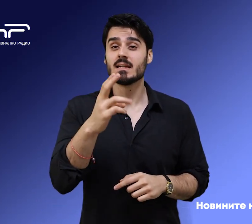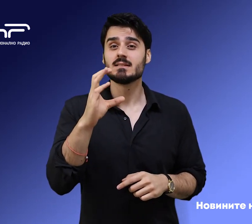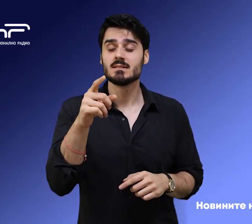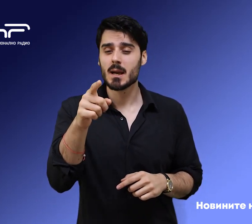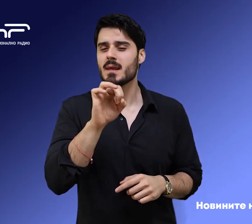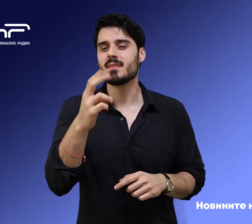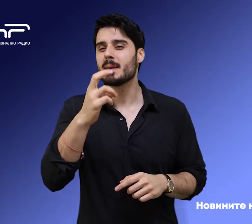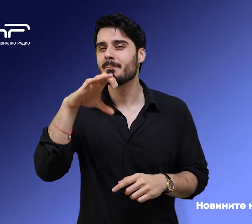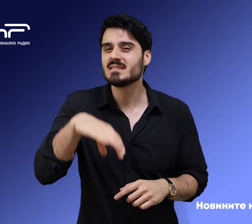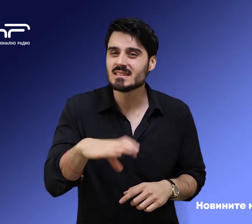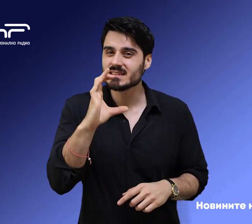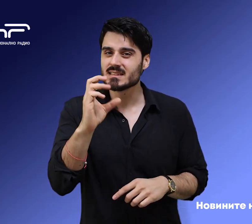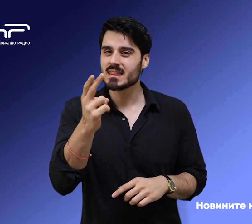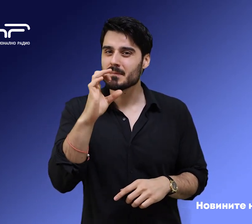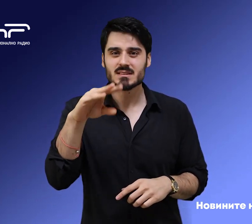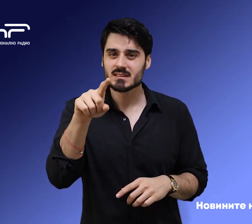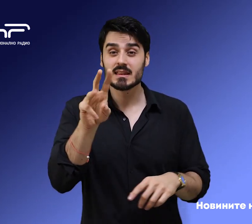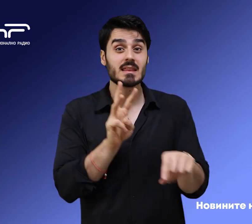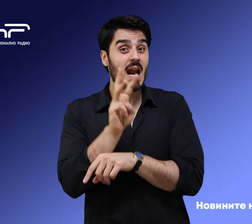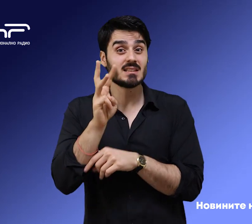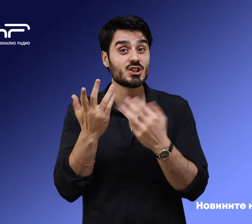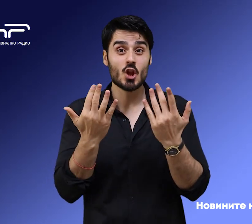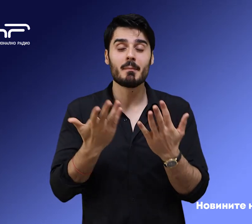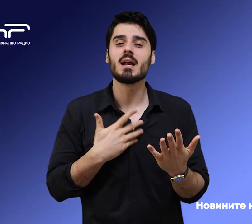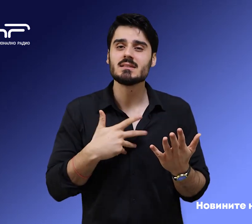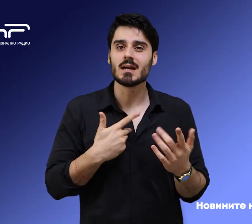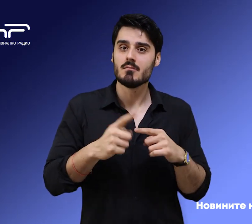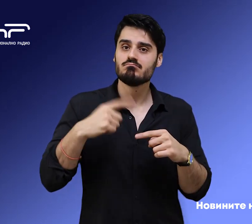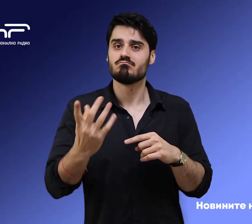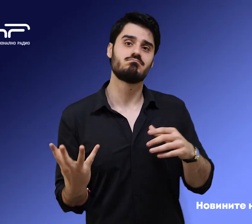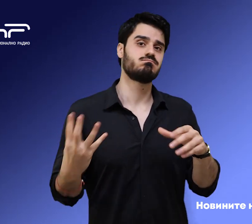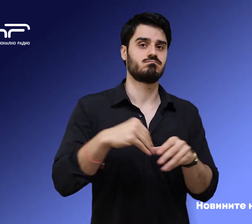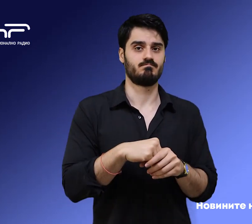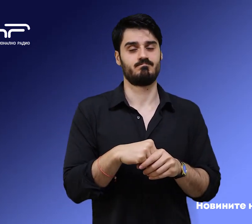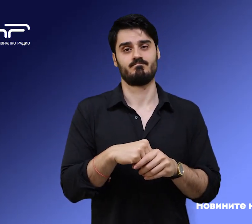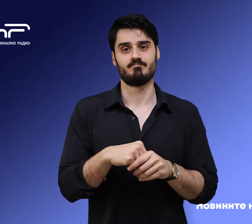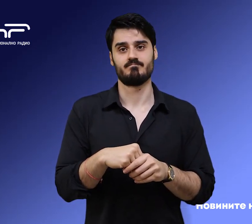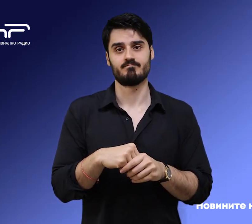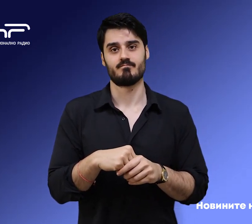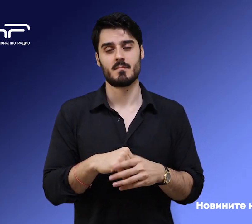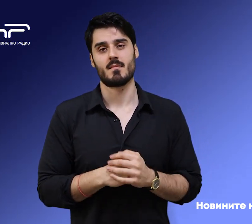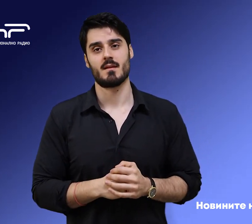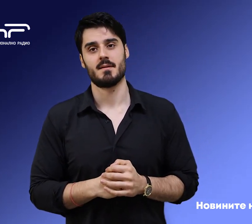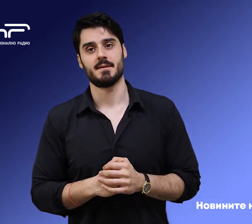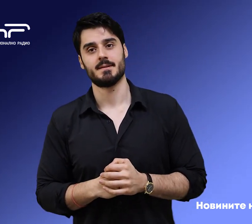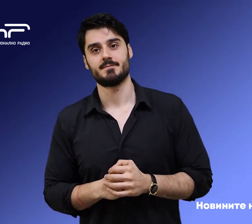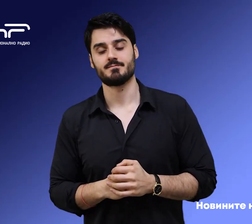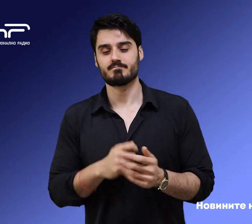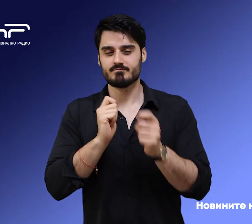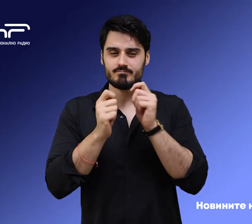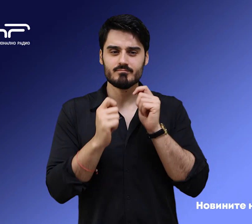фаталния номер 13 в бюлетината. Иска да е част от следващото управление. Сезгин Мехмет от Младежкото ДПСЕ. Движението за